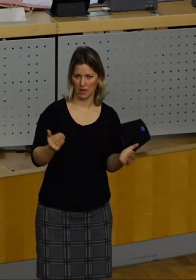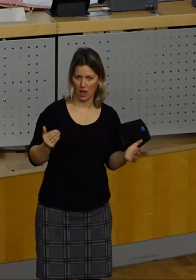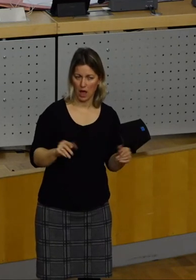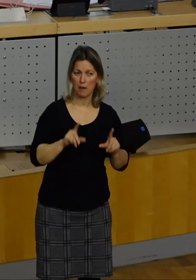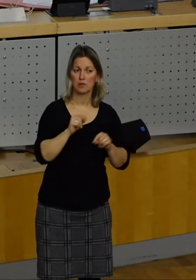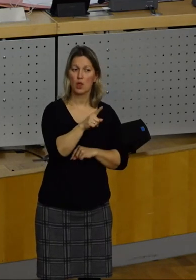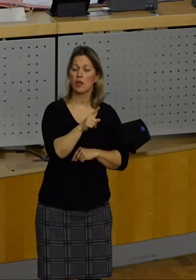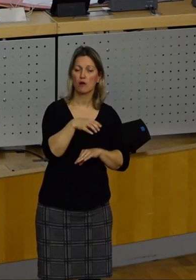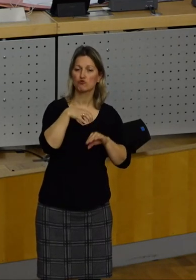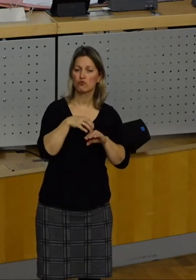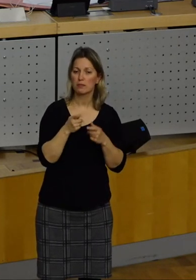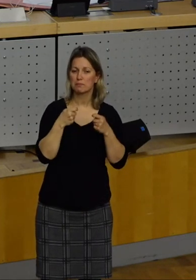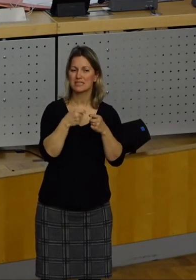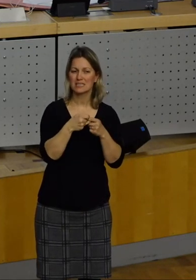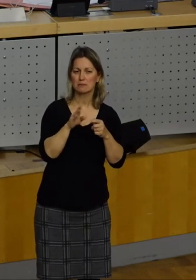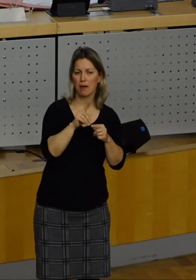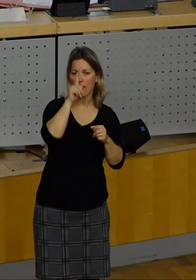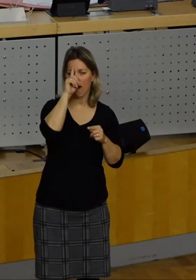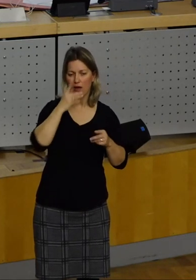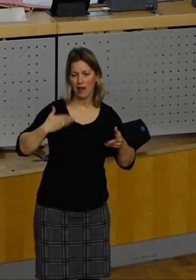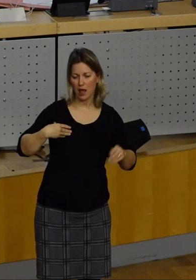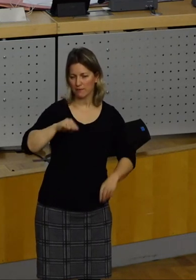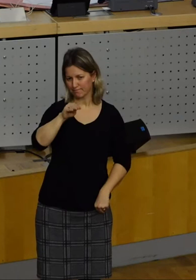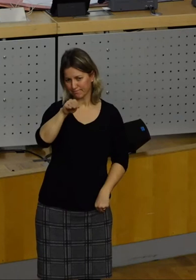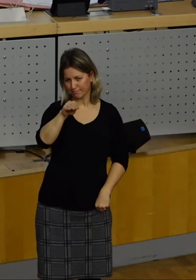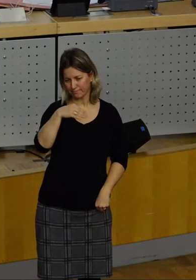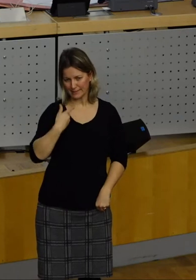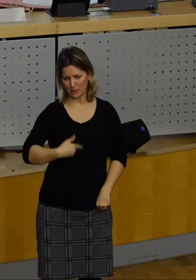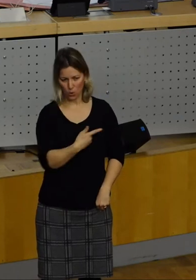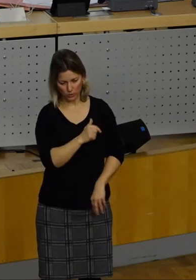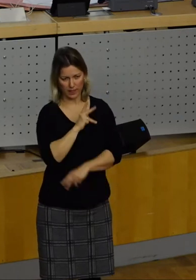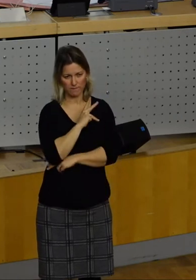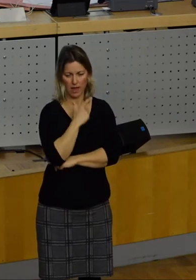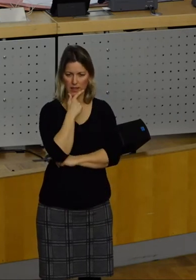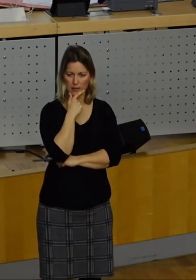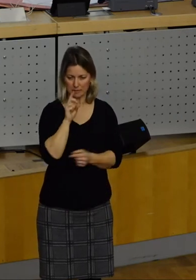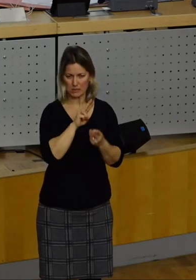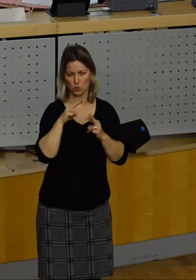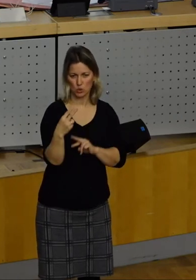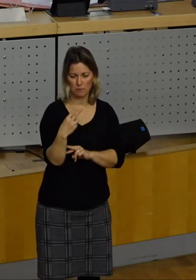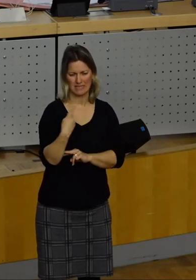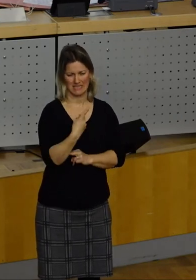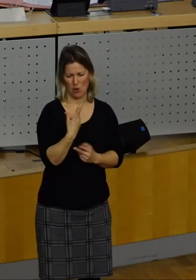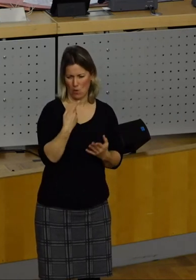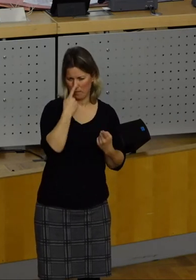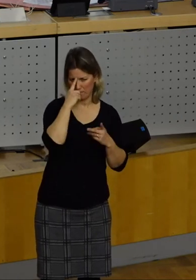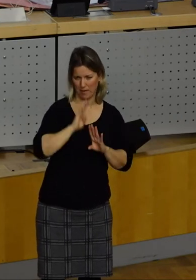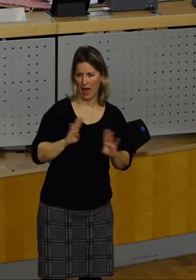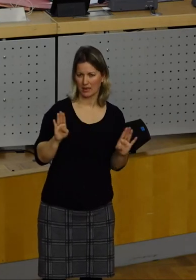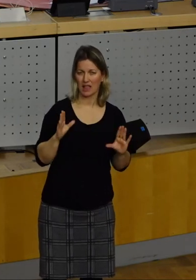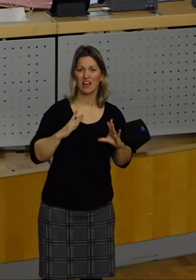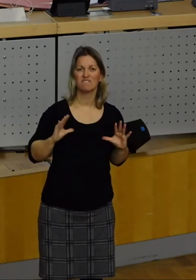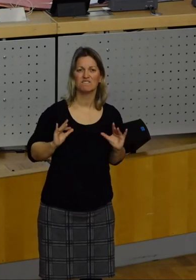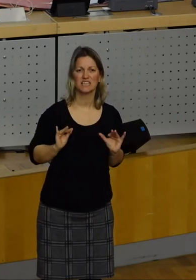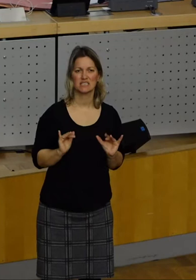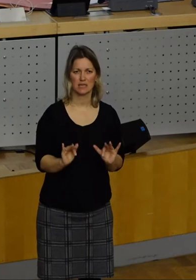Stadtrat oder zu einer Stadtbezirksbeirätin laufen, ihr Anlegen schildern und dann warten, dass etwas passiert. Sondern Wirksamkeit